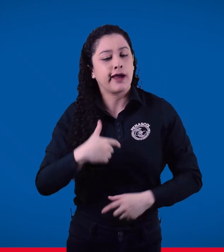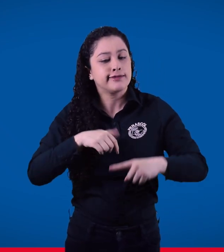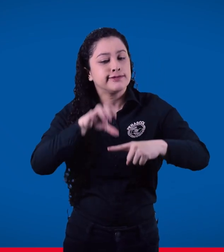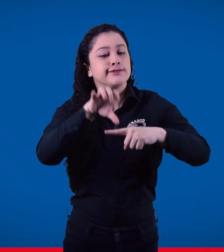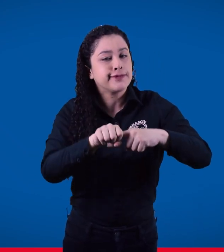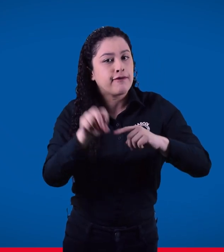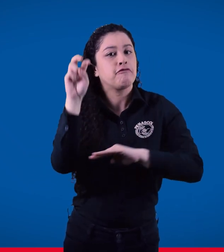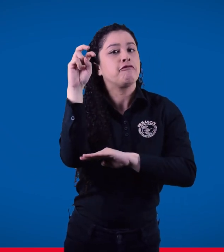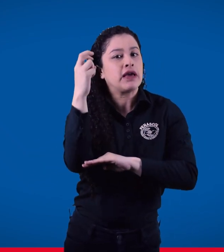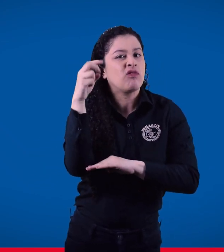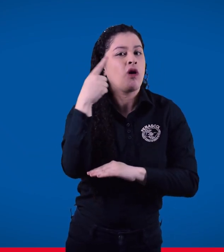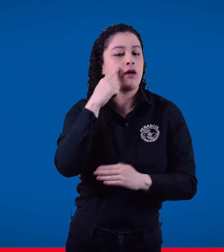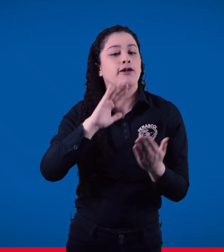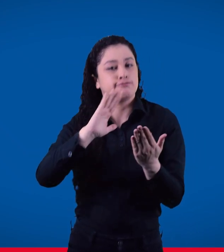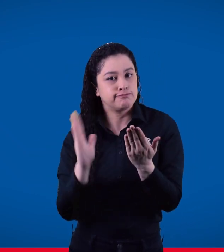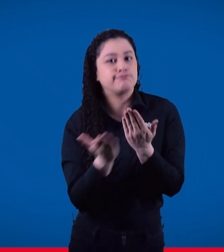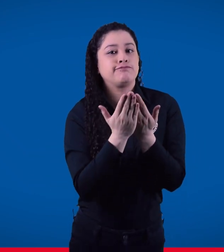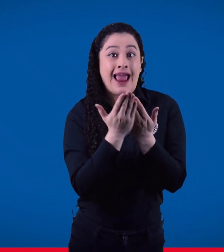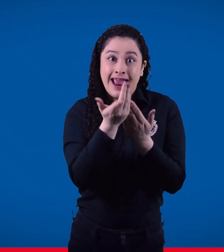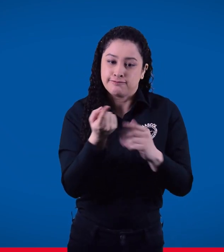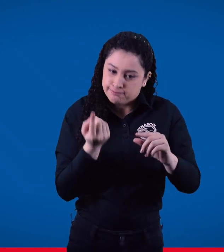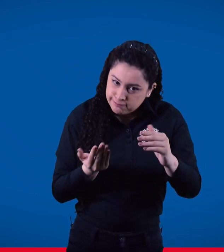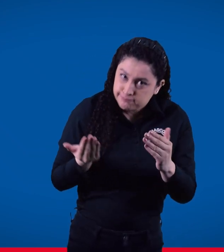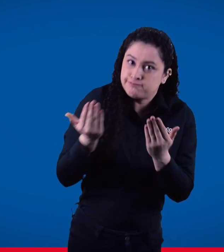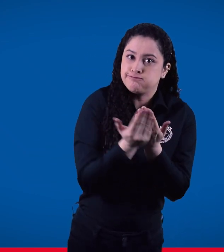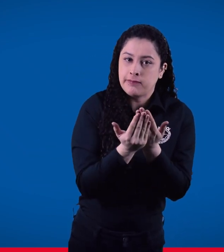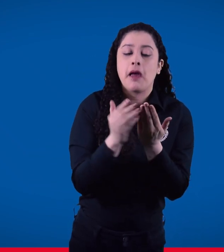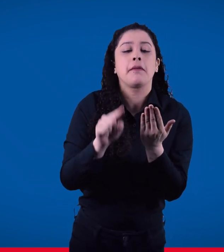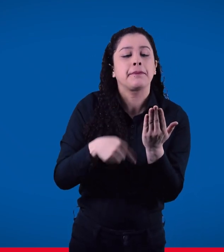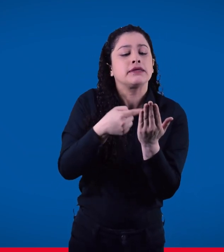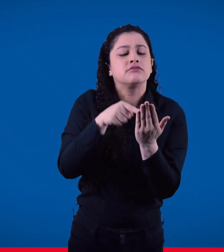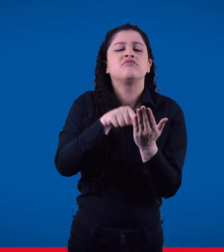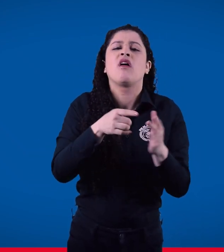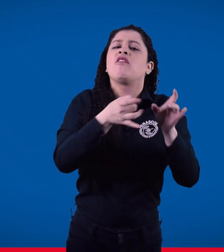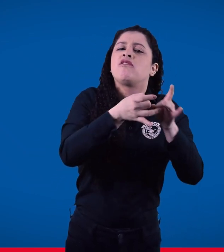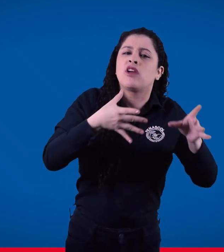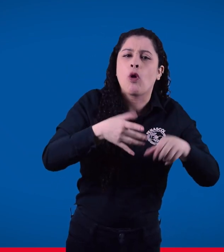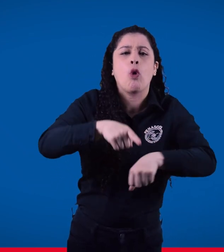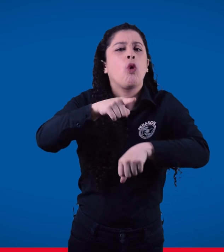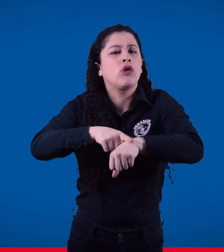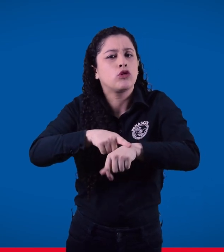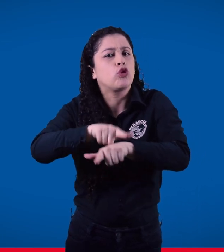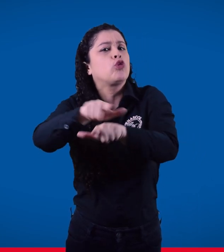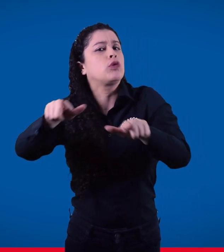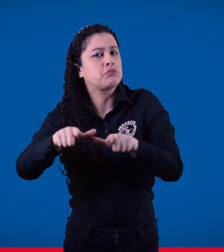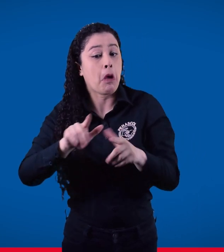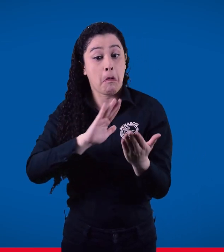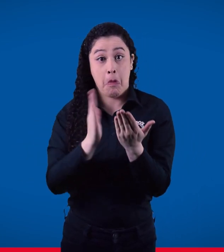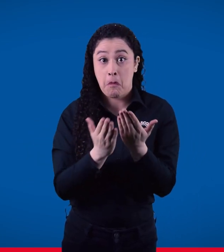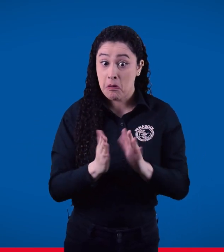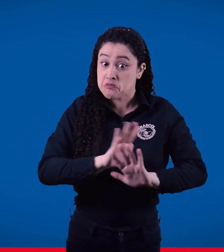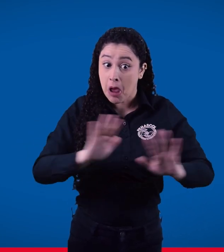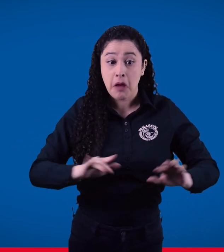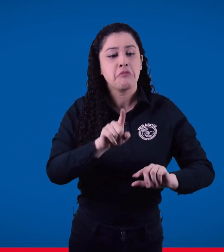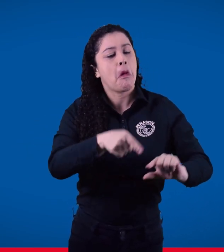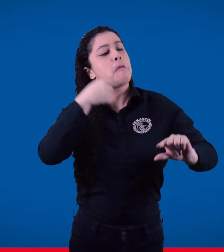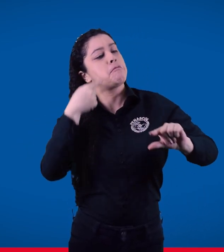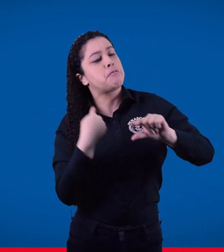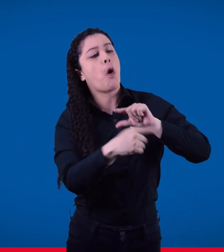tiene una cita en la Fiscalía, adjuntar el documento de la citación, agregar en el correo la fecha, hora y lugar de la cita y